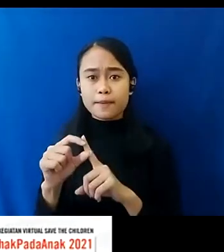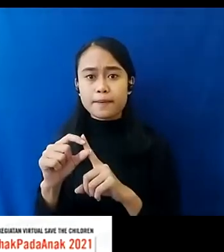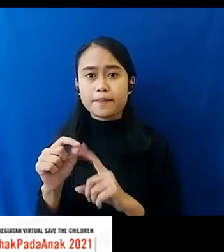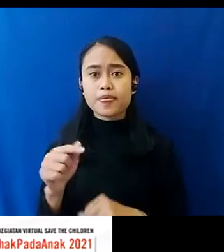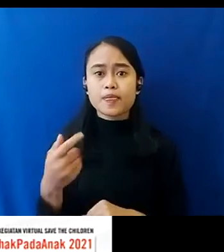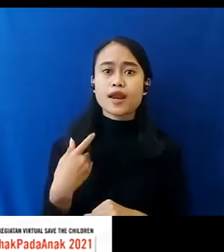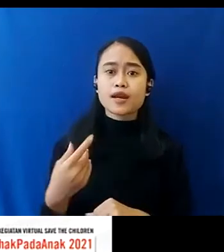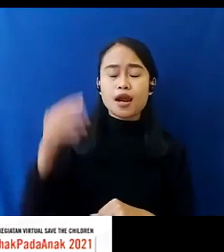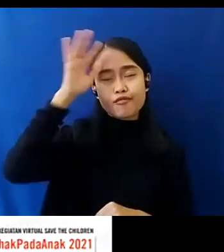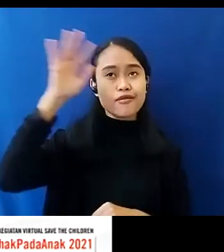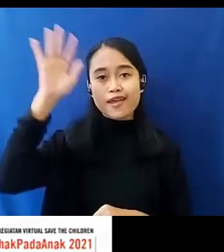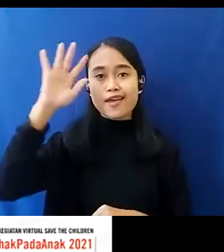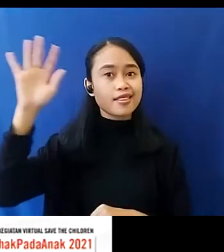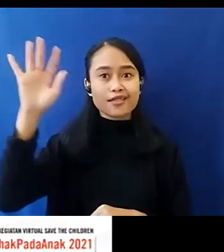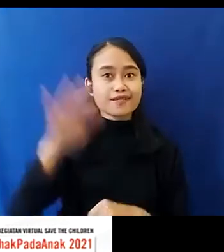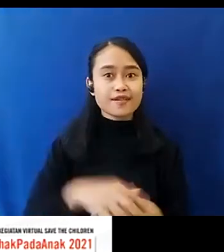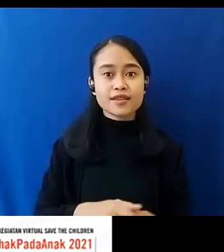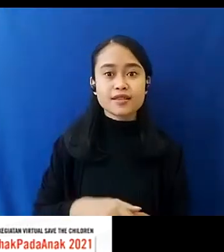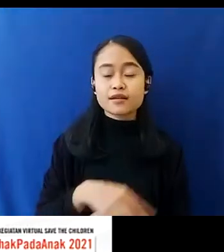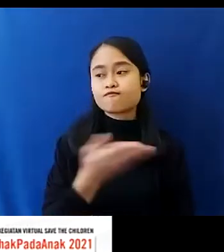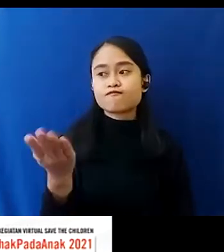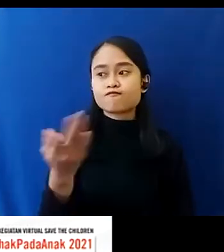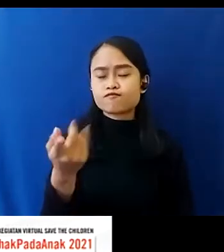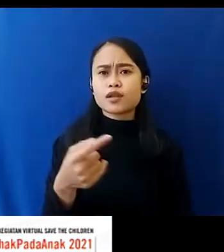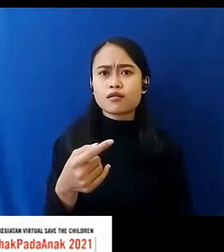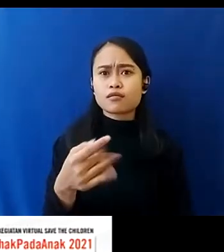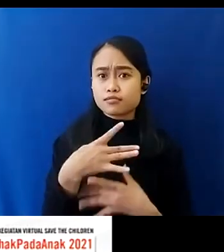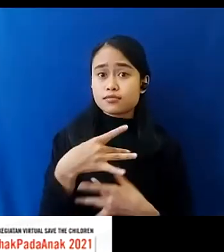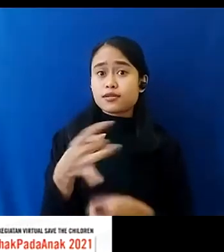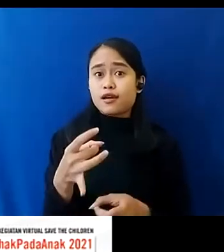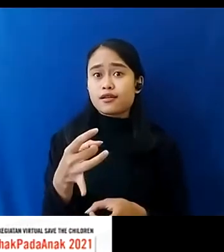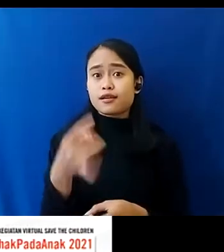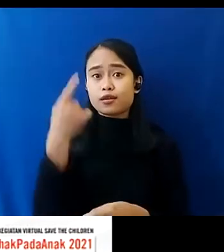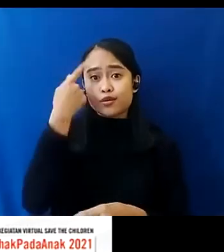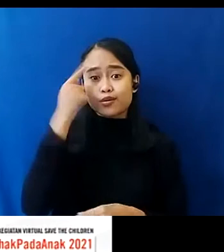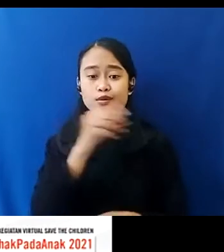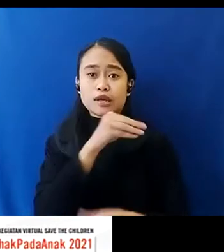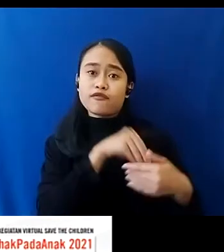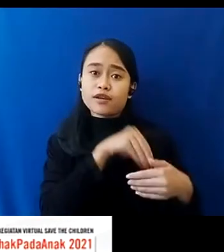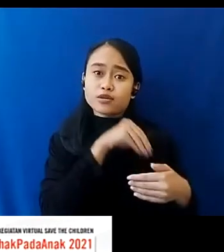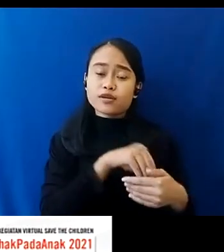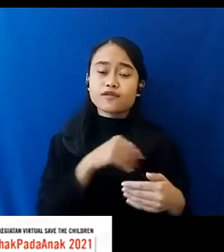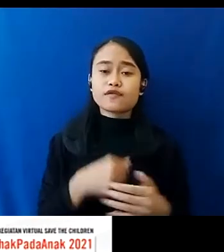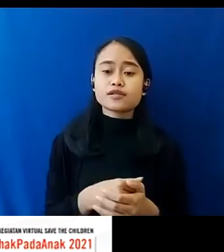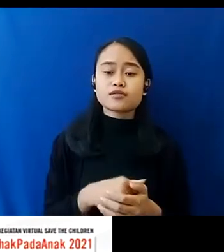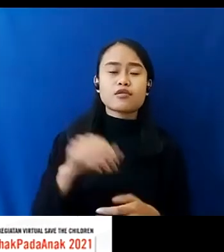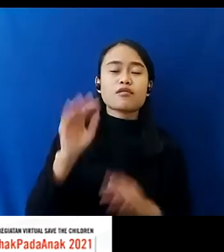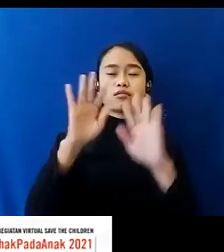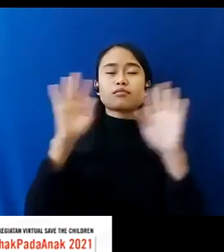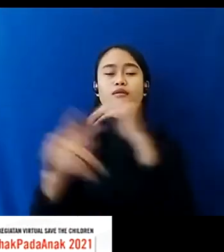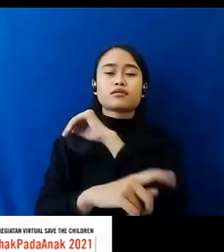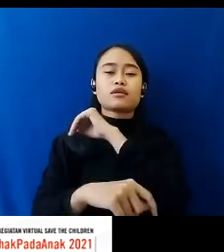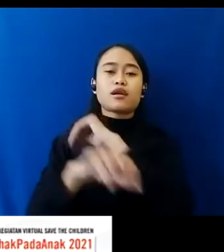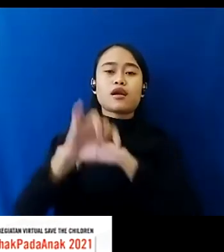Kreativitas Mereka Mereka Juga Menarik Minat Para Impact Investor Dari Berbagai Negara Lain